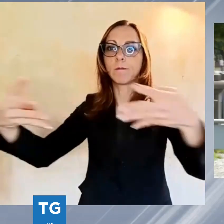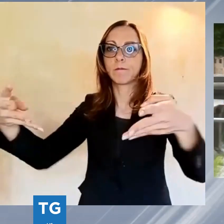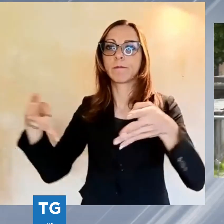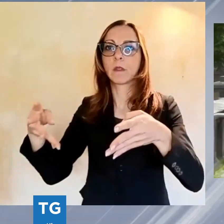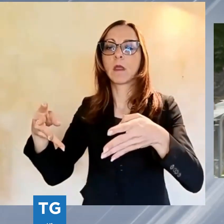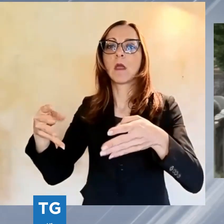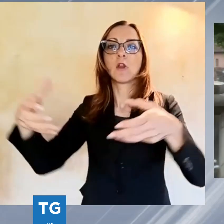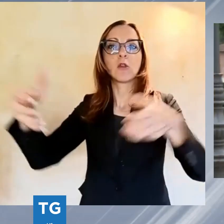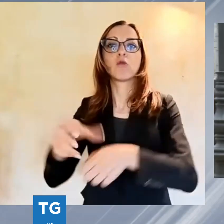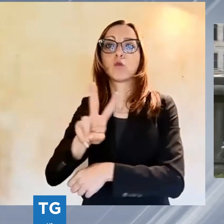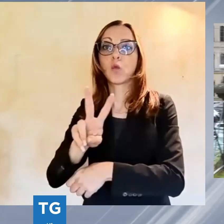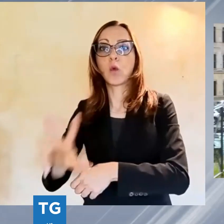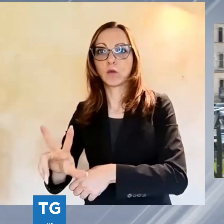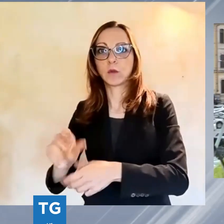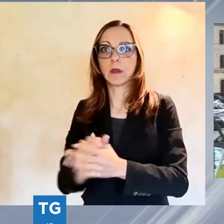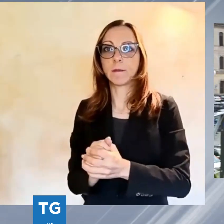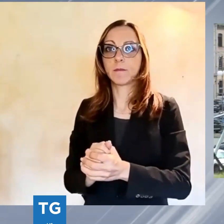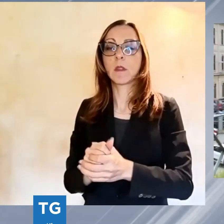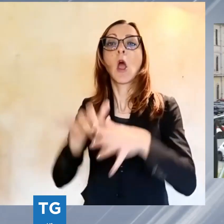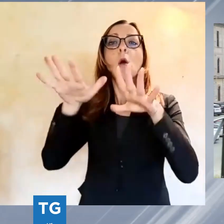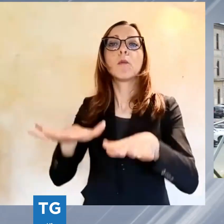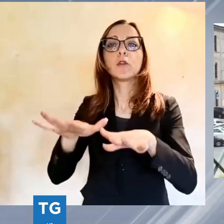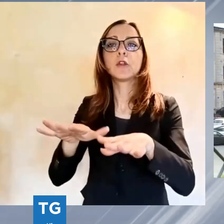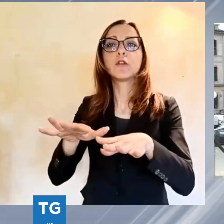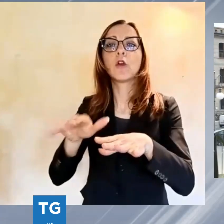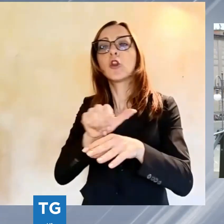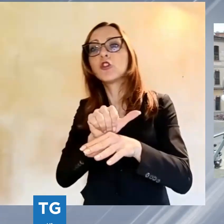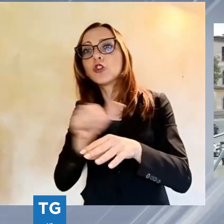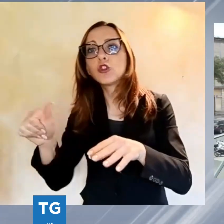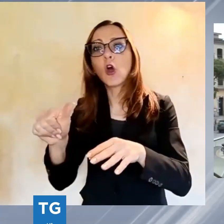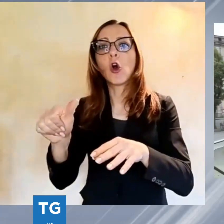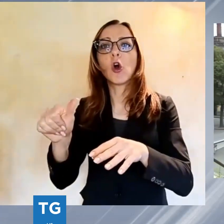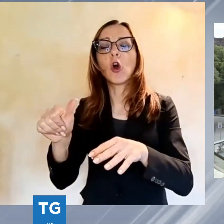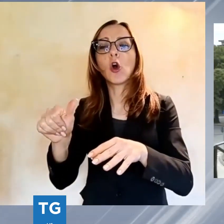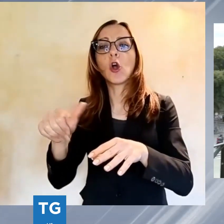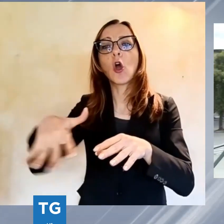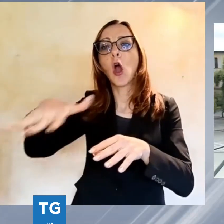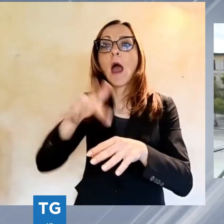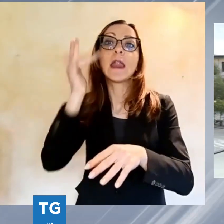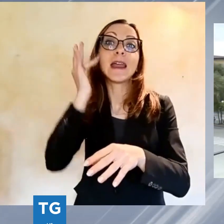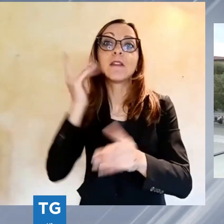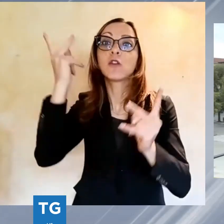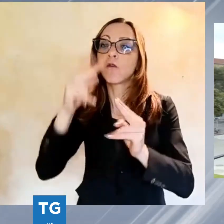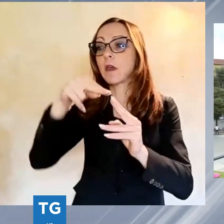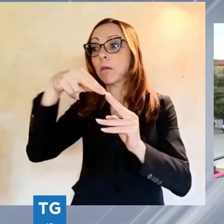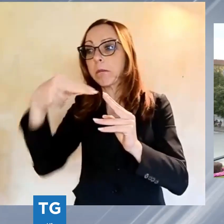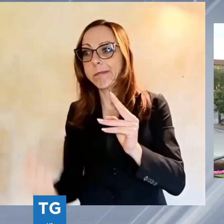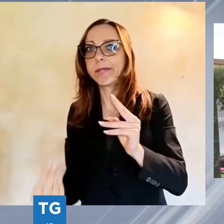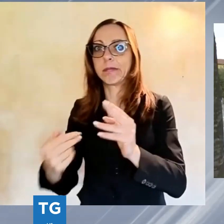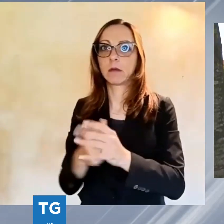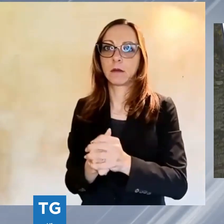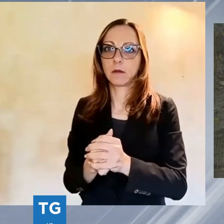protezioni verranno messe soltanto ed esclusivamente nei punti a rischio caduta. Quindi non ci sarà una